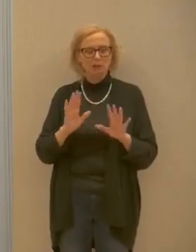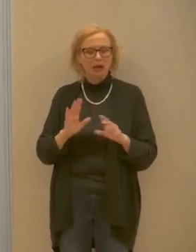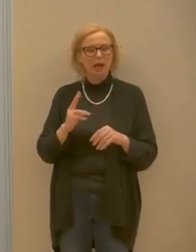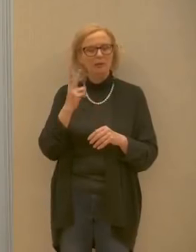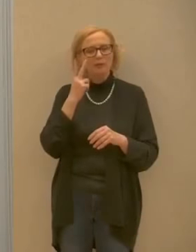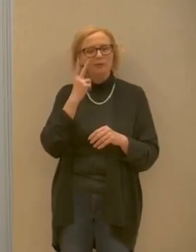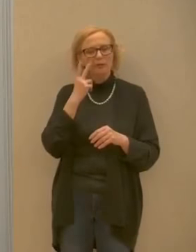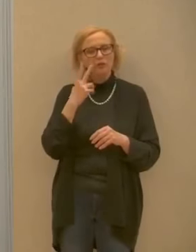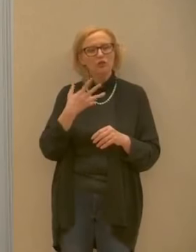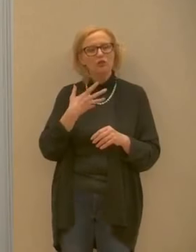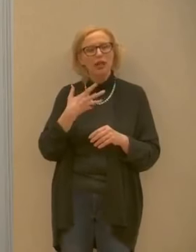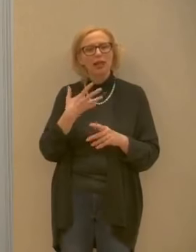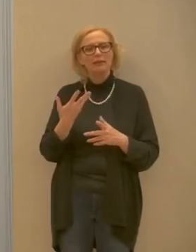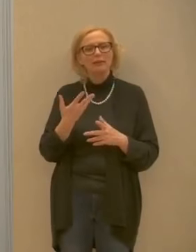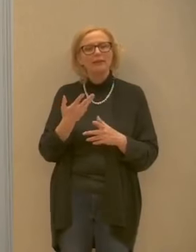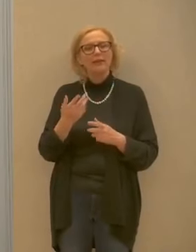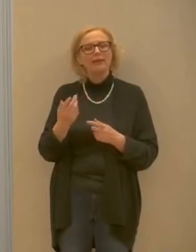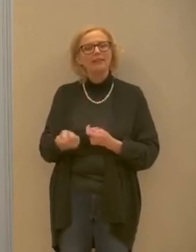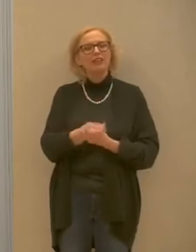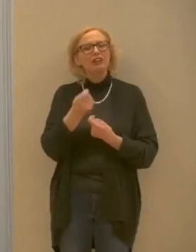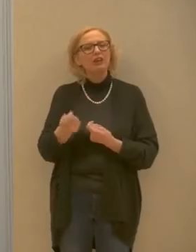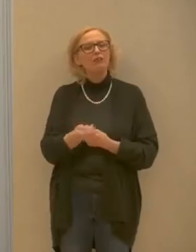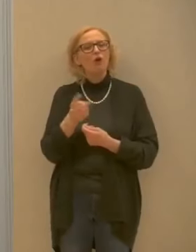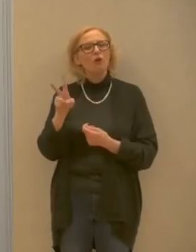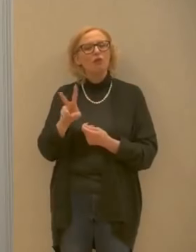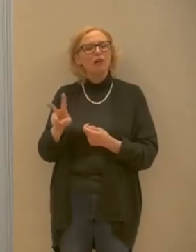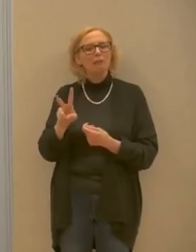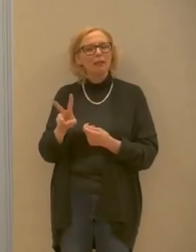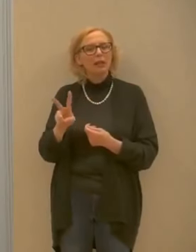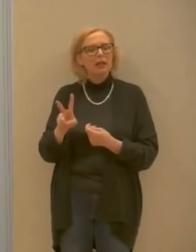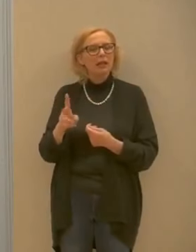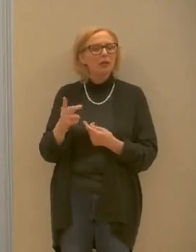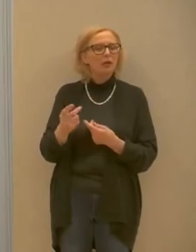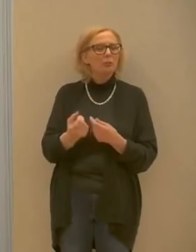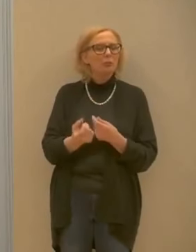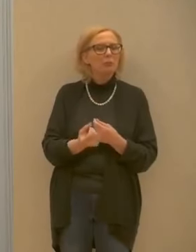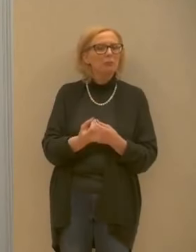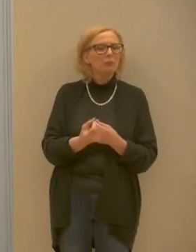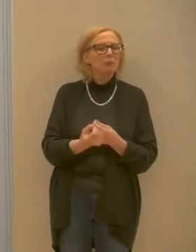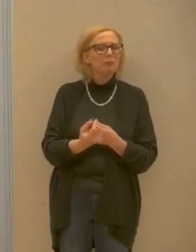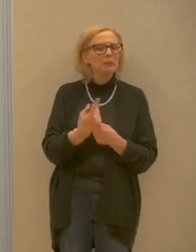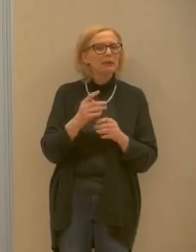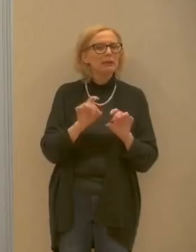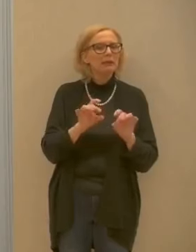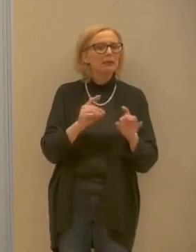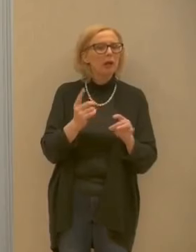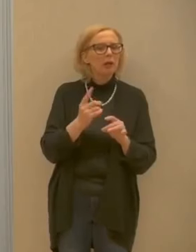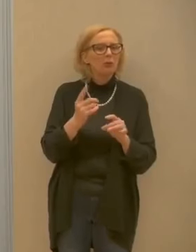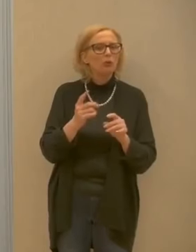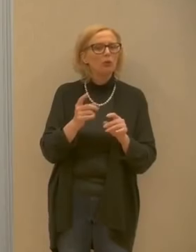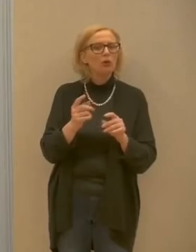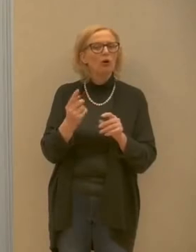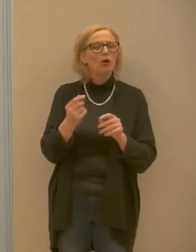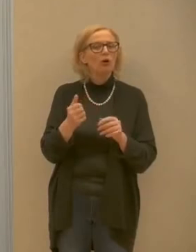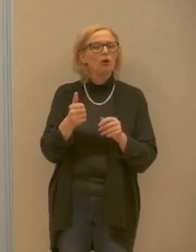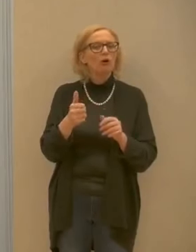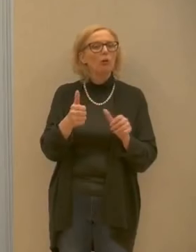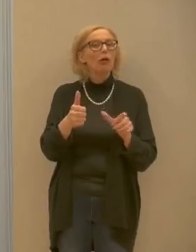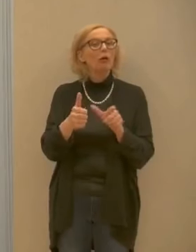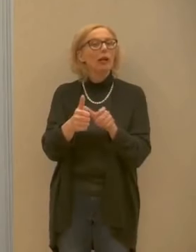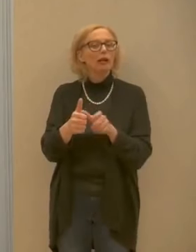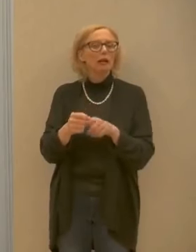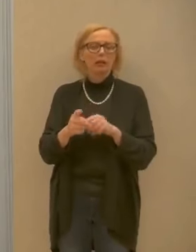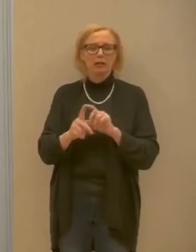situazione dei vigili fuoco di Vermiglio alla protezione civile non risulta quarantena questo lo specifichiamo poi ci chiedono dei